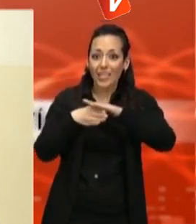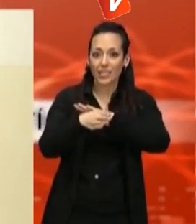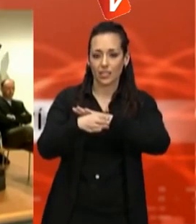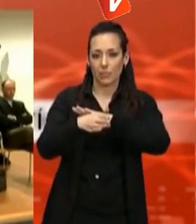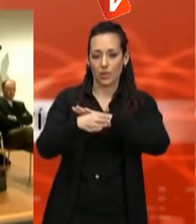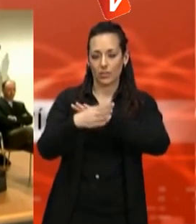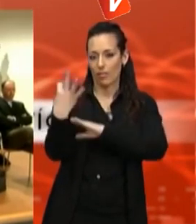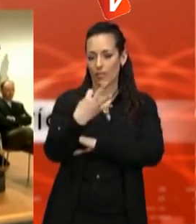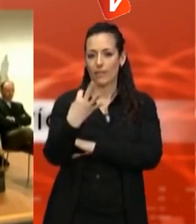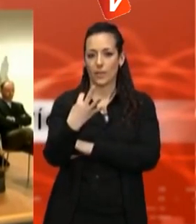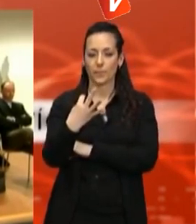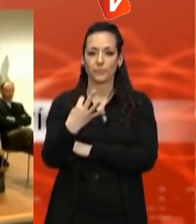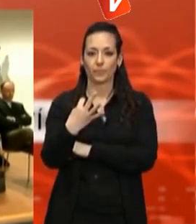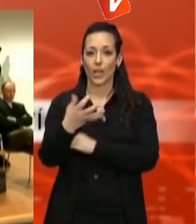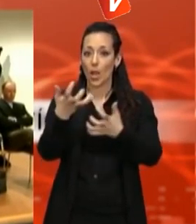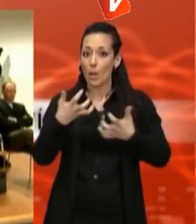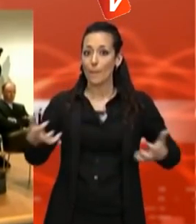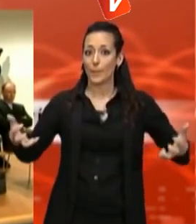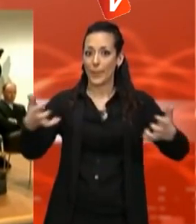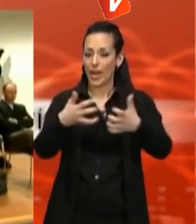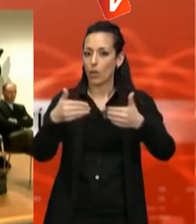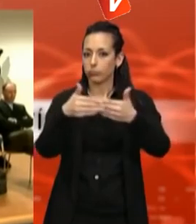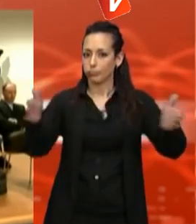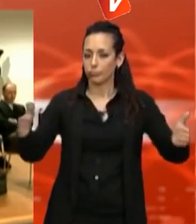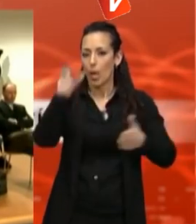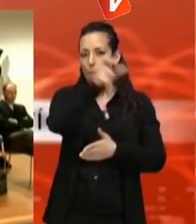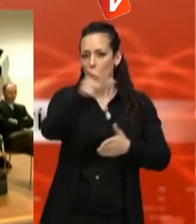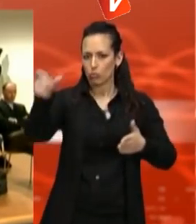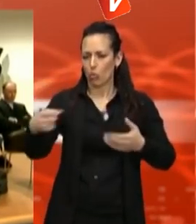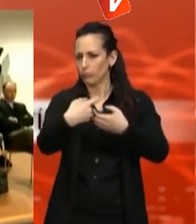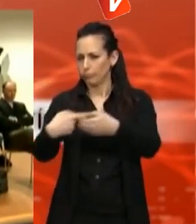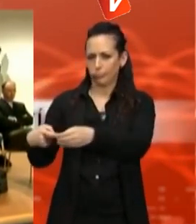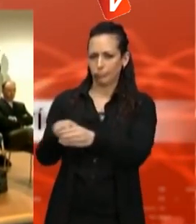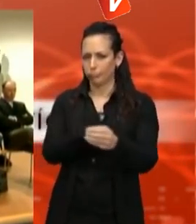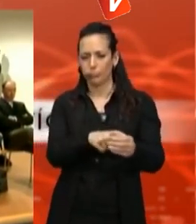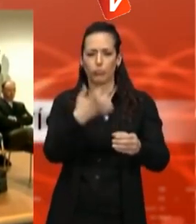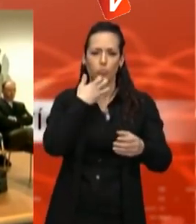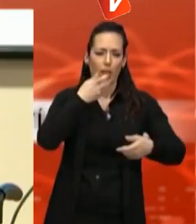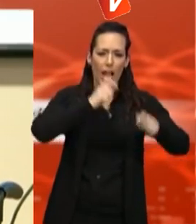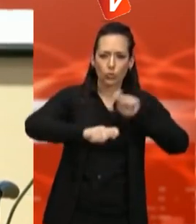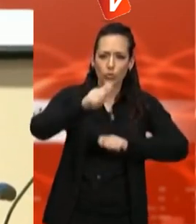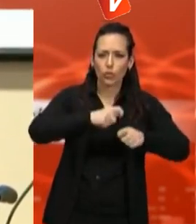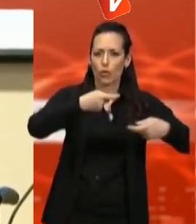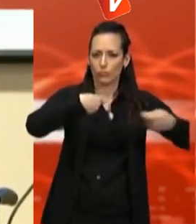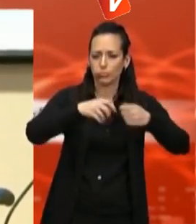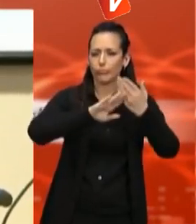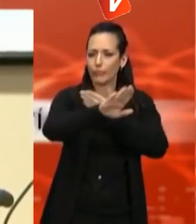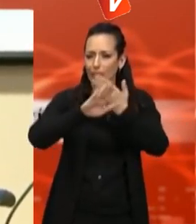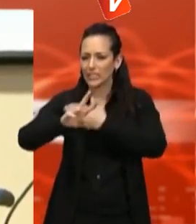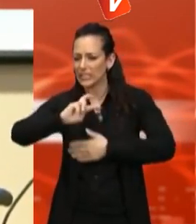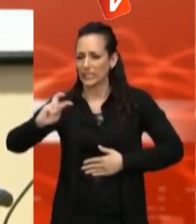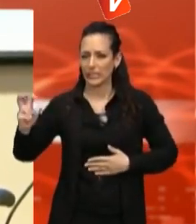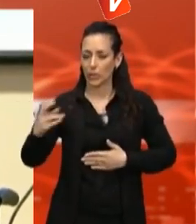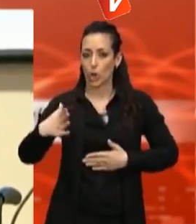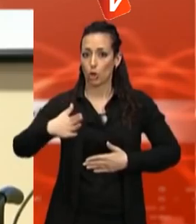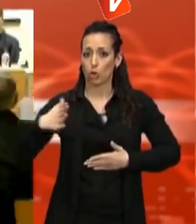tot. El plenari, obert als membres de la taula, associacions de veïns, de comerciants, professionals, empresaris i partits polítics,